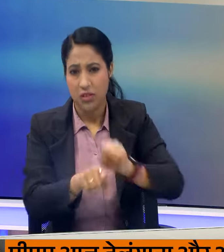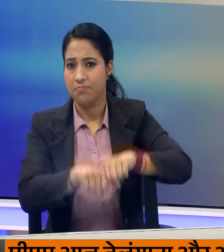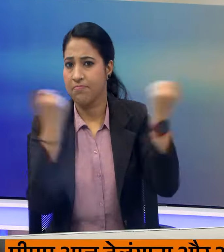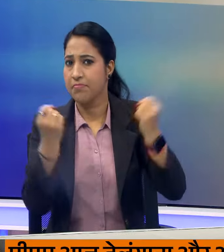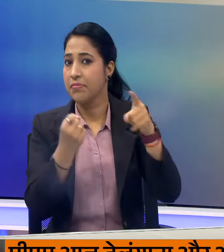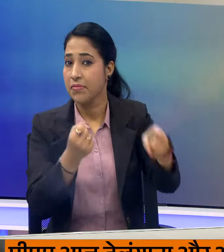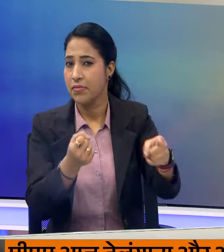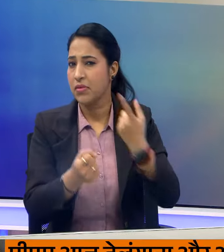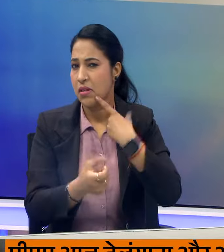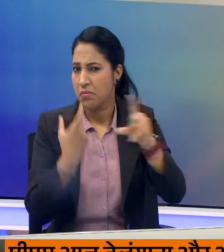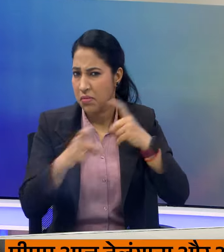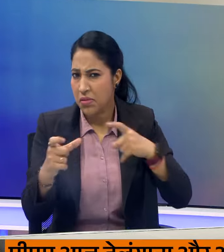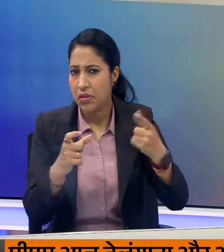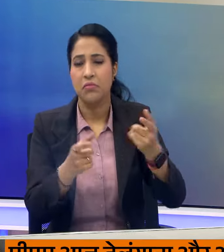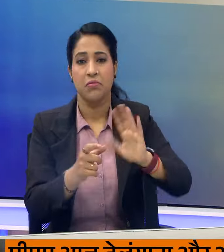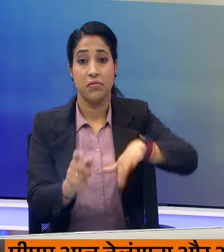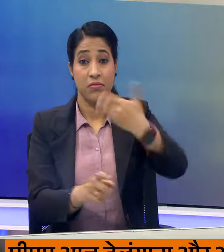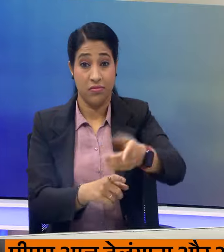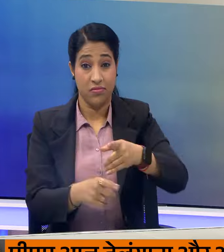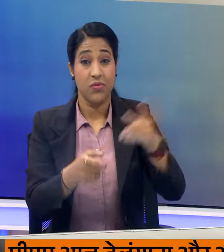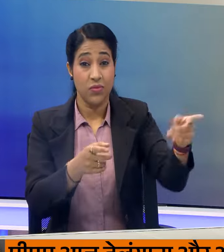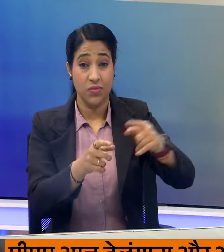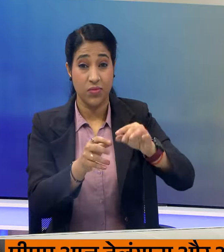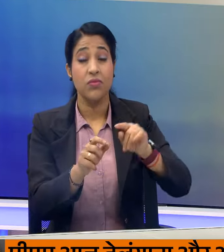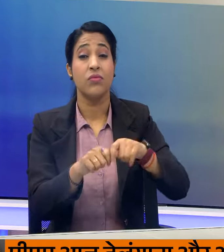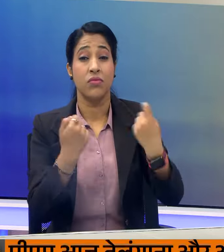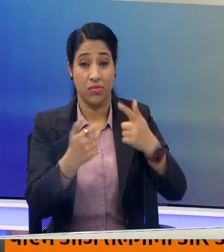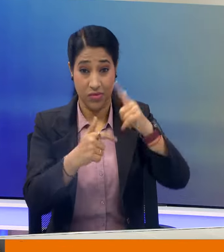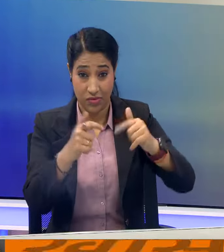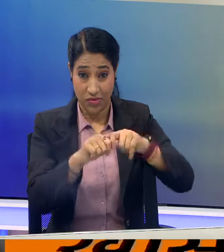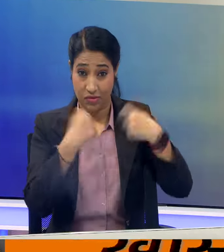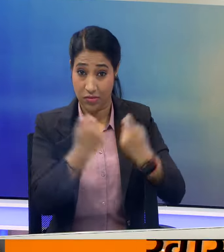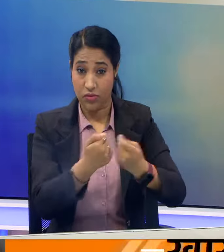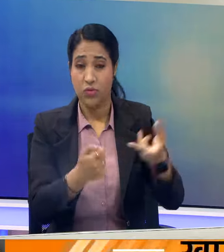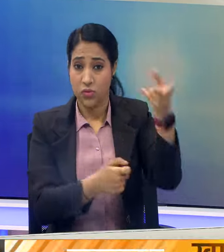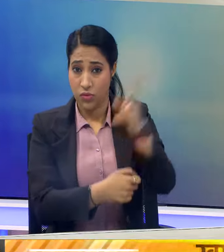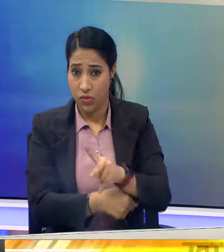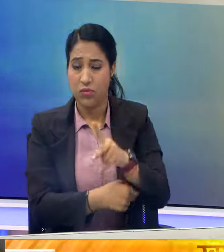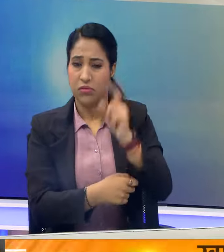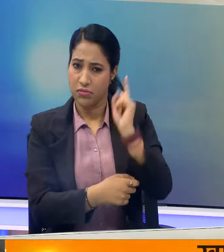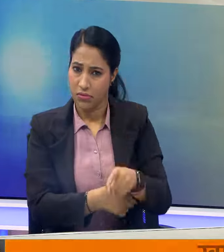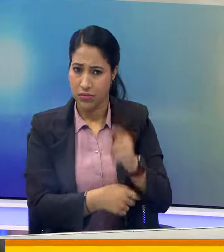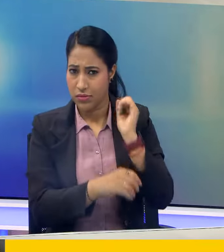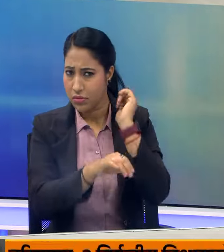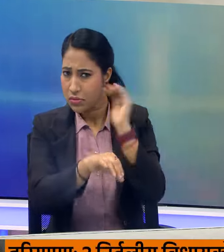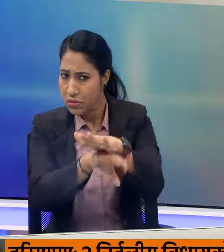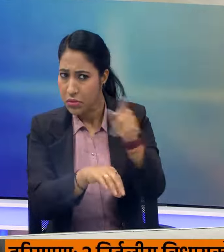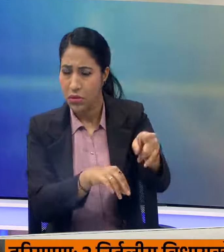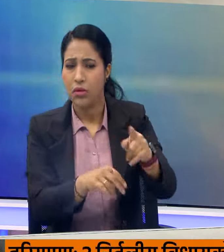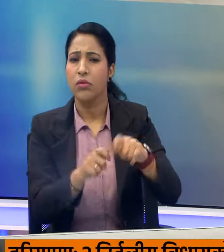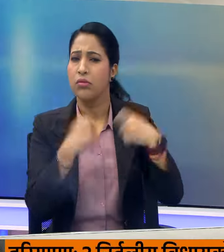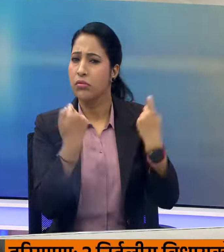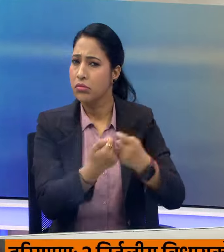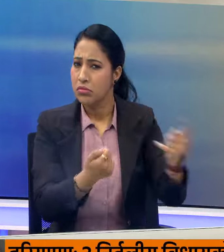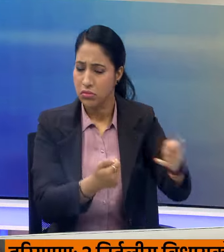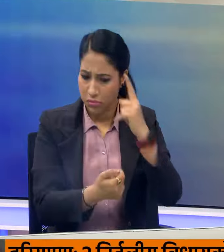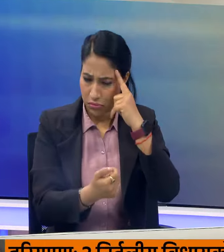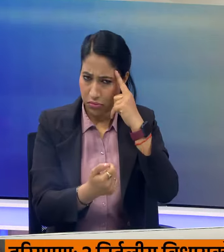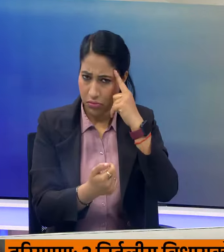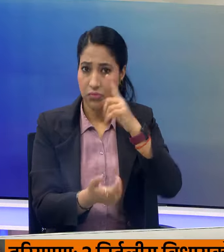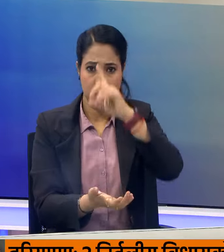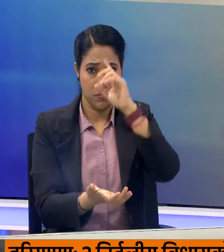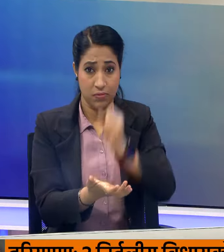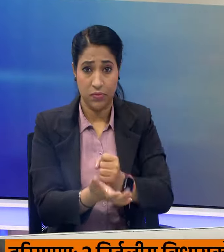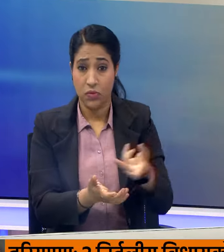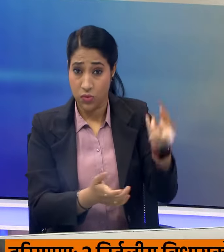होने की शिकायते में लिए जिसके बाद निर्वाचन आयोग को यहां दोबारा मतदान का बस्ता भीजा गया था जिस पर आयोग ने आज की तारिक में